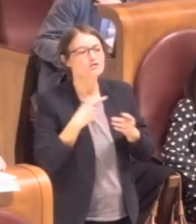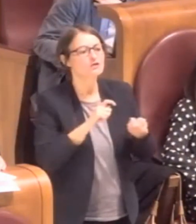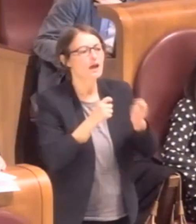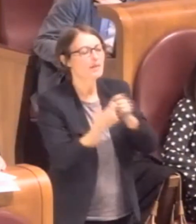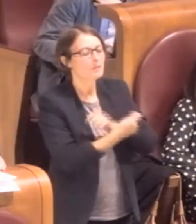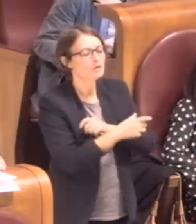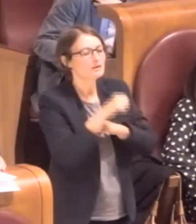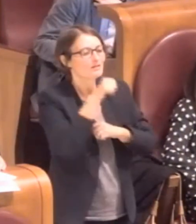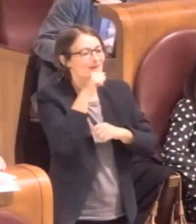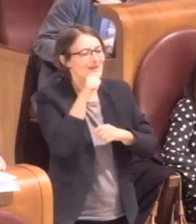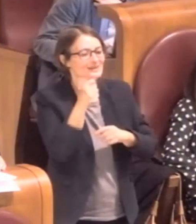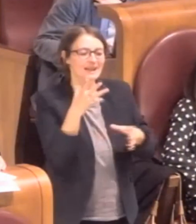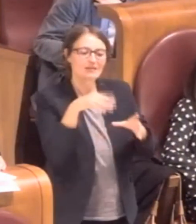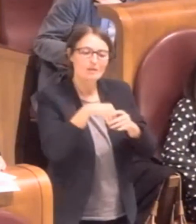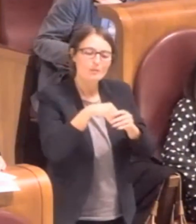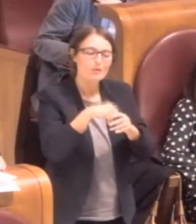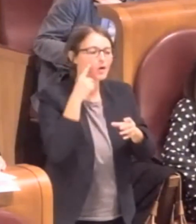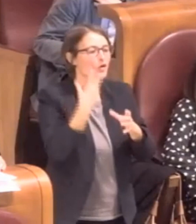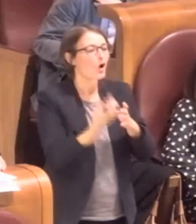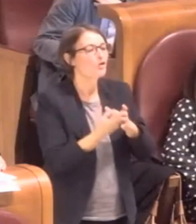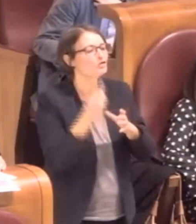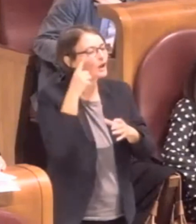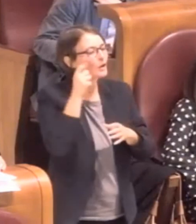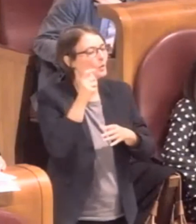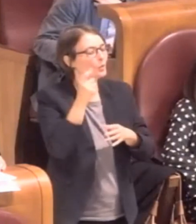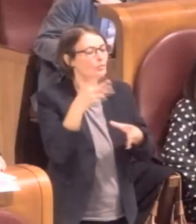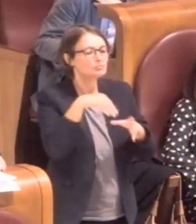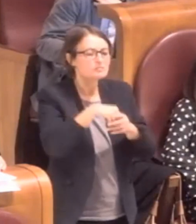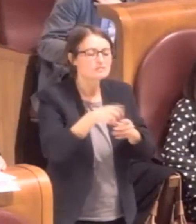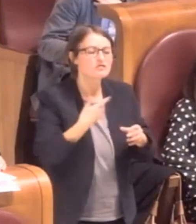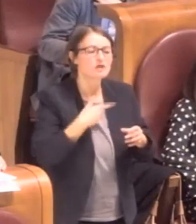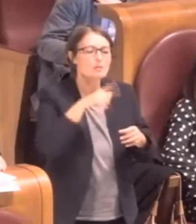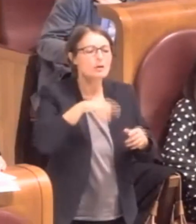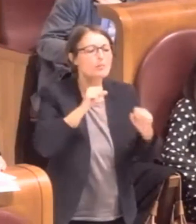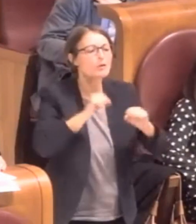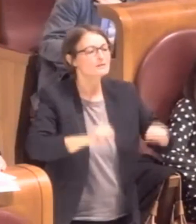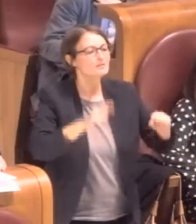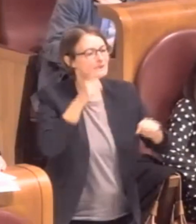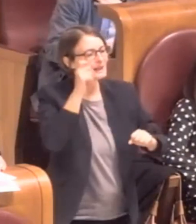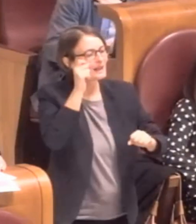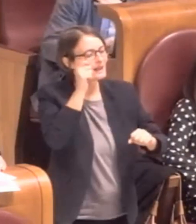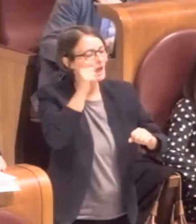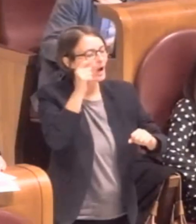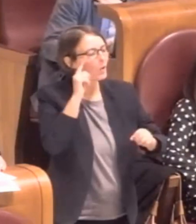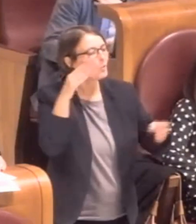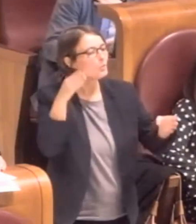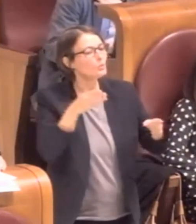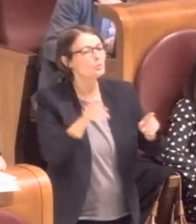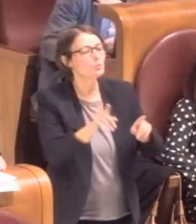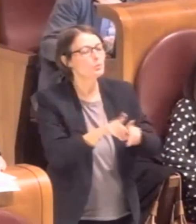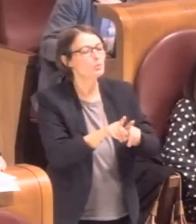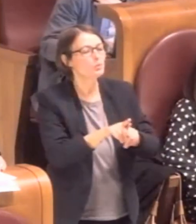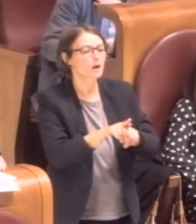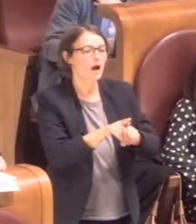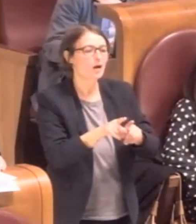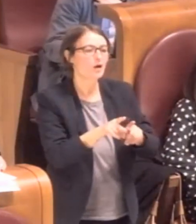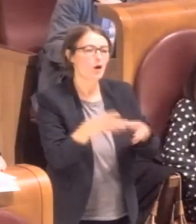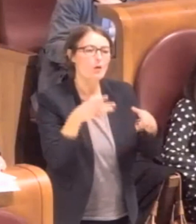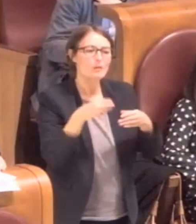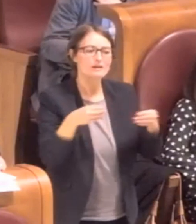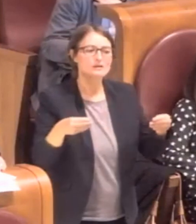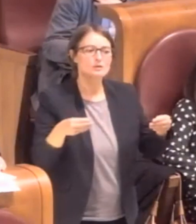anche la possibilità di considerare la cultura come mezzo per favorire lo sviluppo